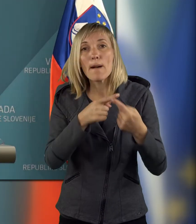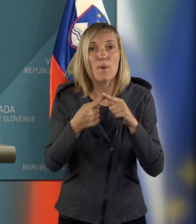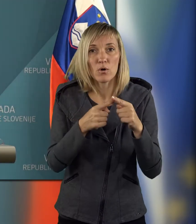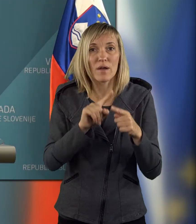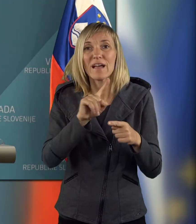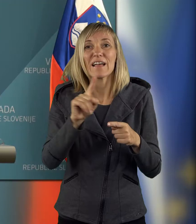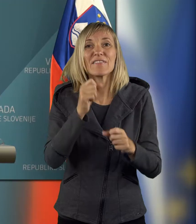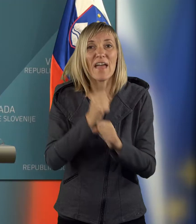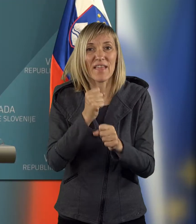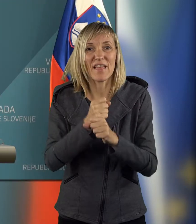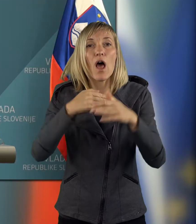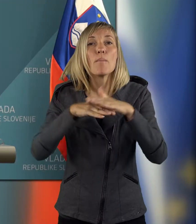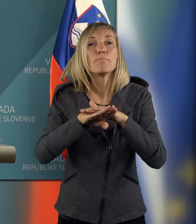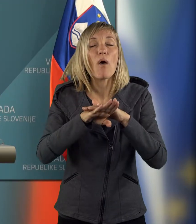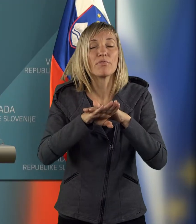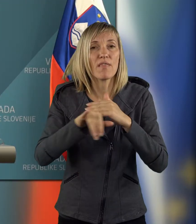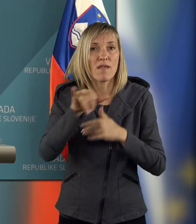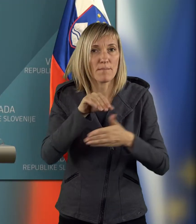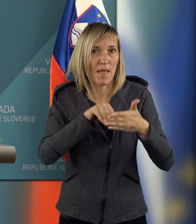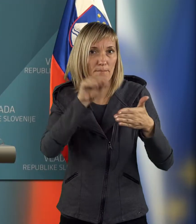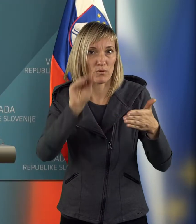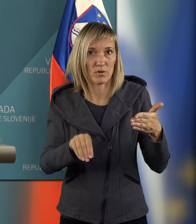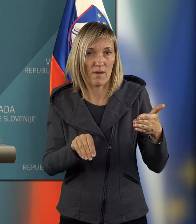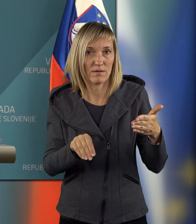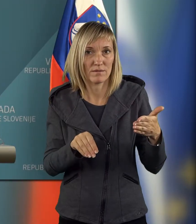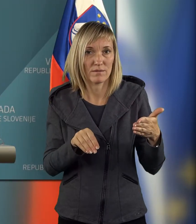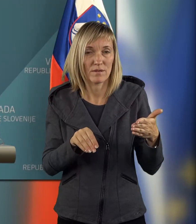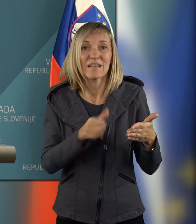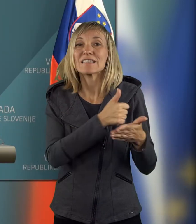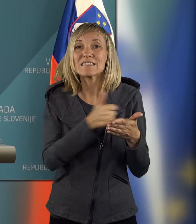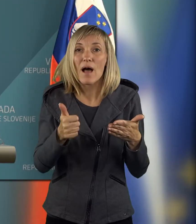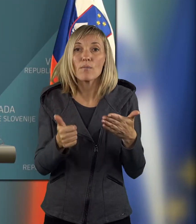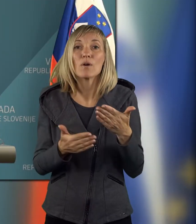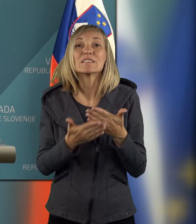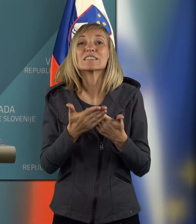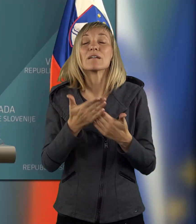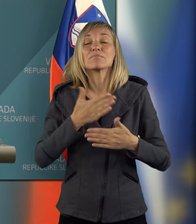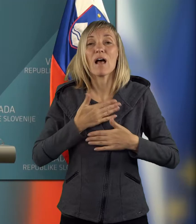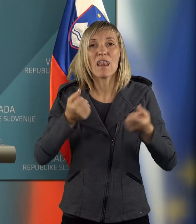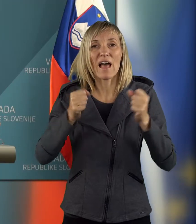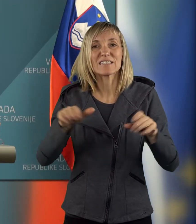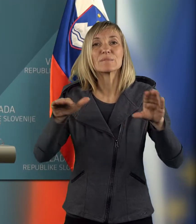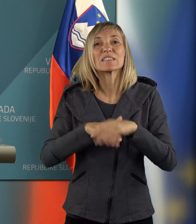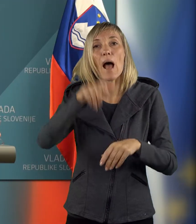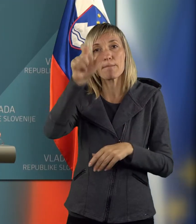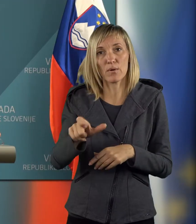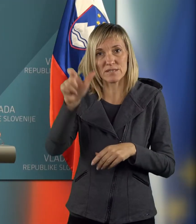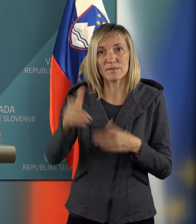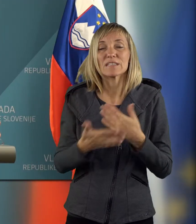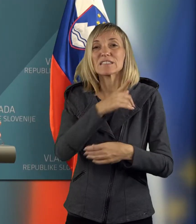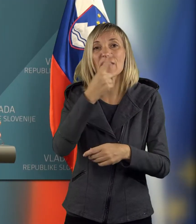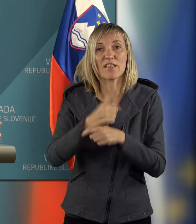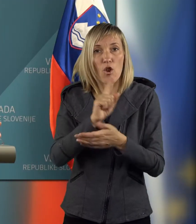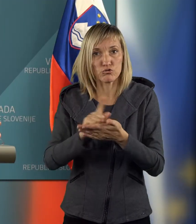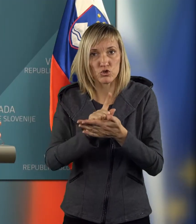da ne delajo po podjemnih pogodbah. Torej, samo za lastnimi, za poslenimi, za